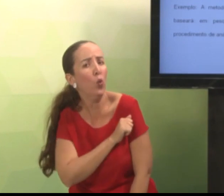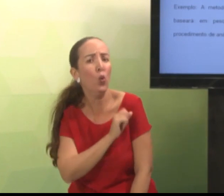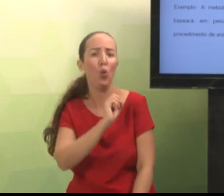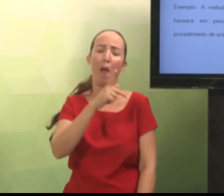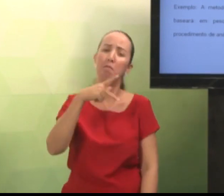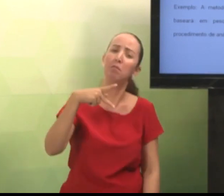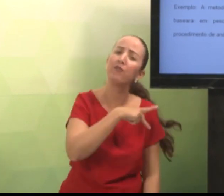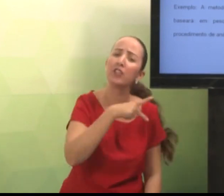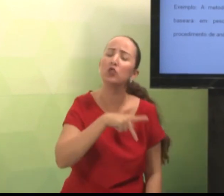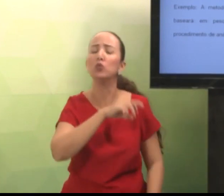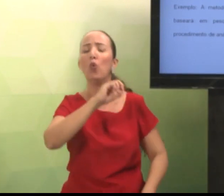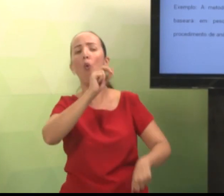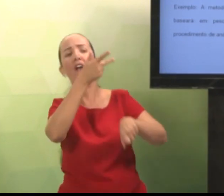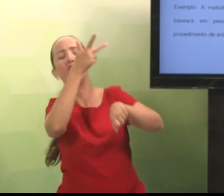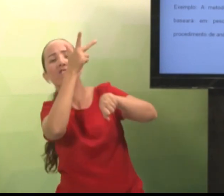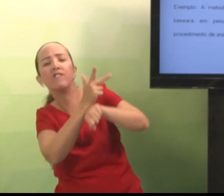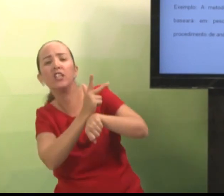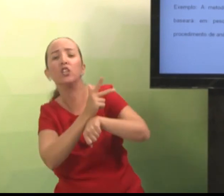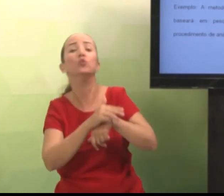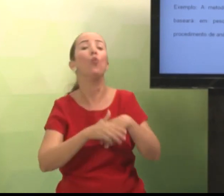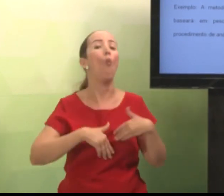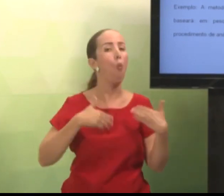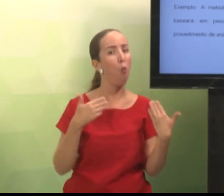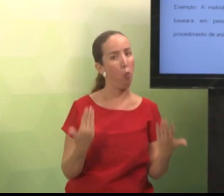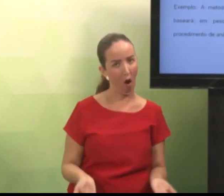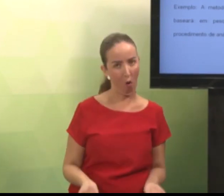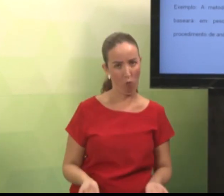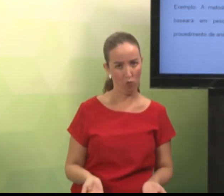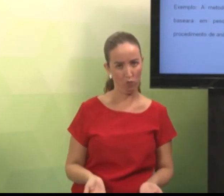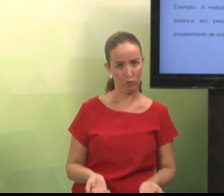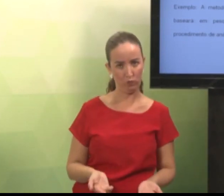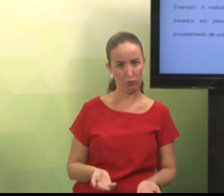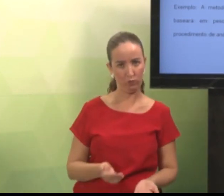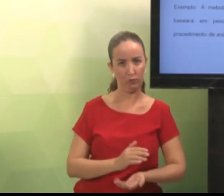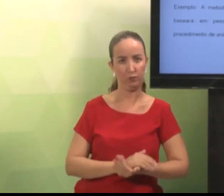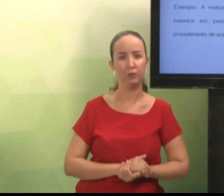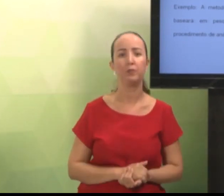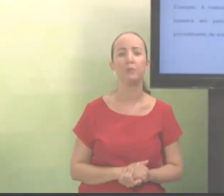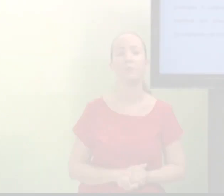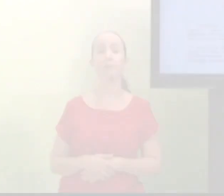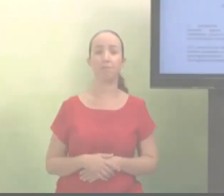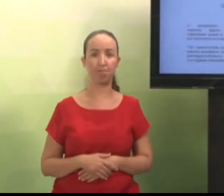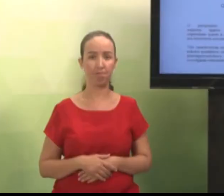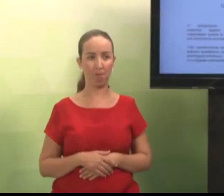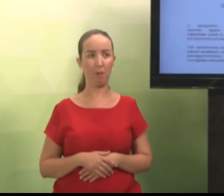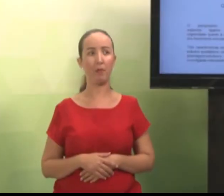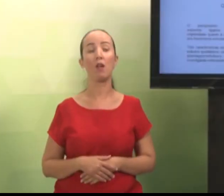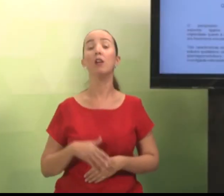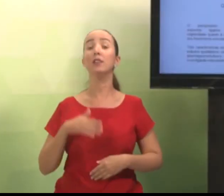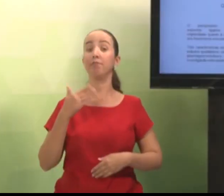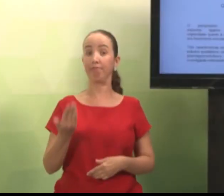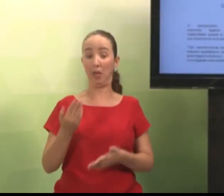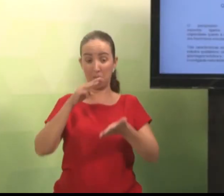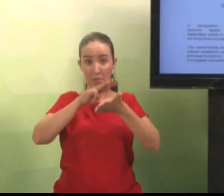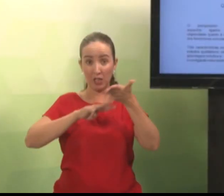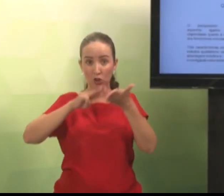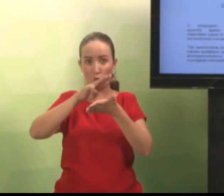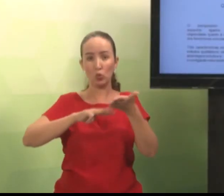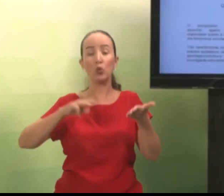alunos, professores, utilizará vídeos. Quais as estratégias? Ainda na